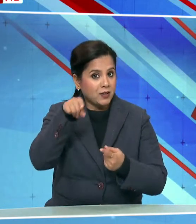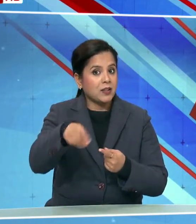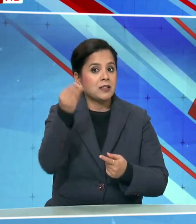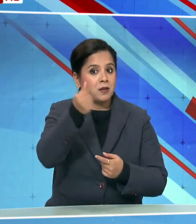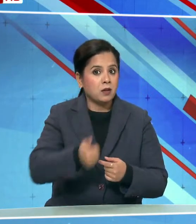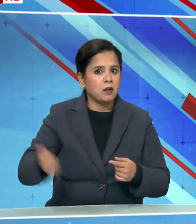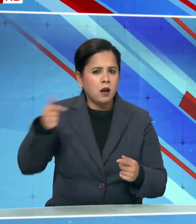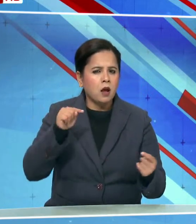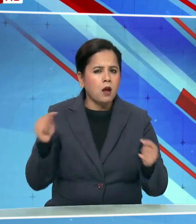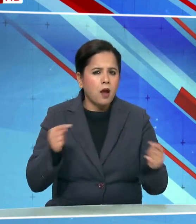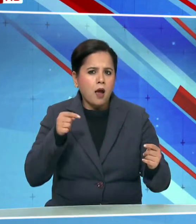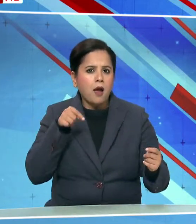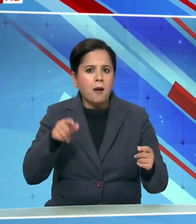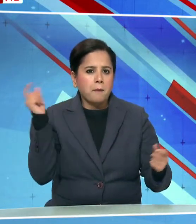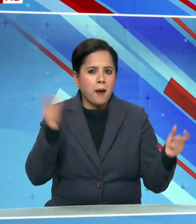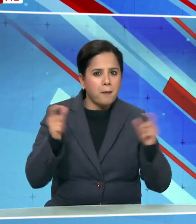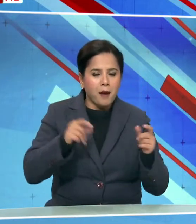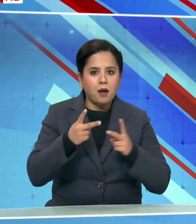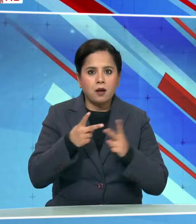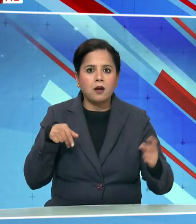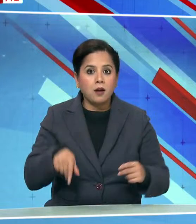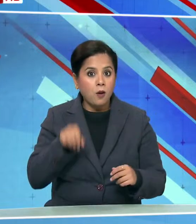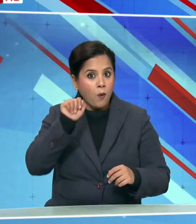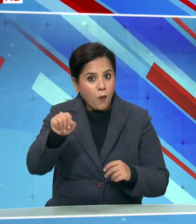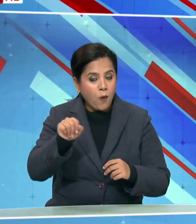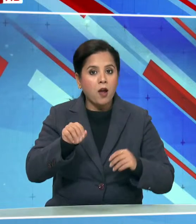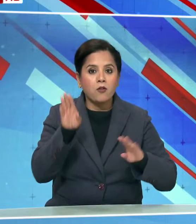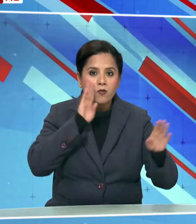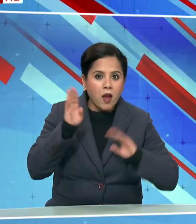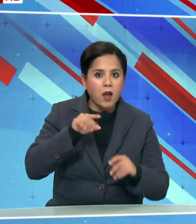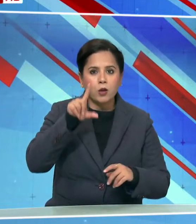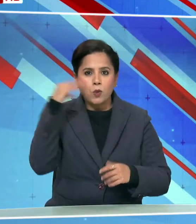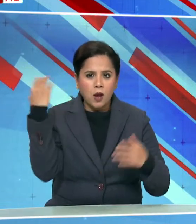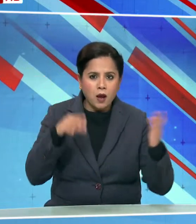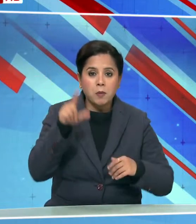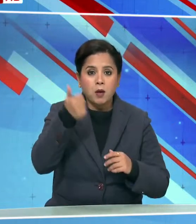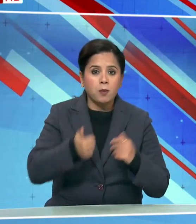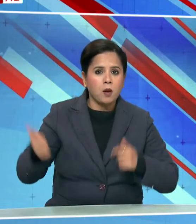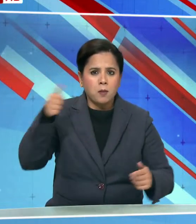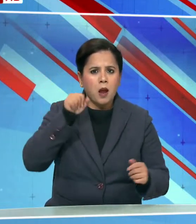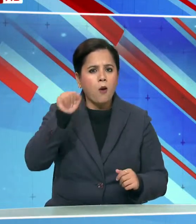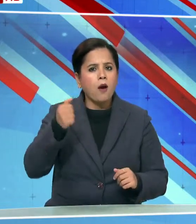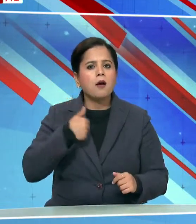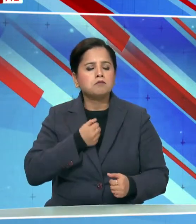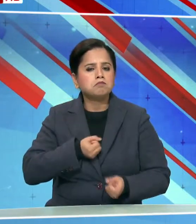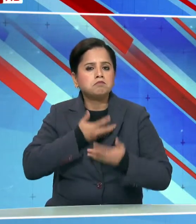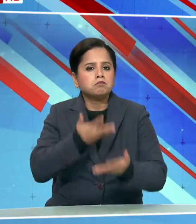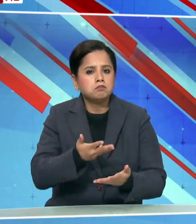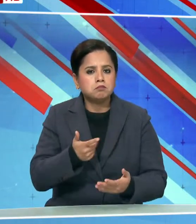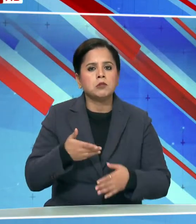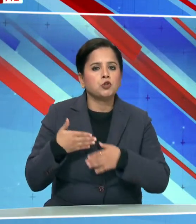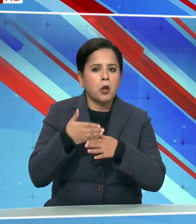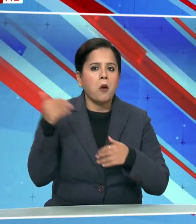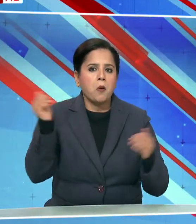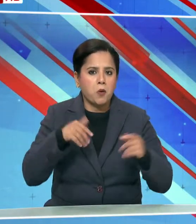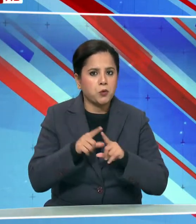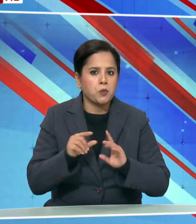विवादेट टिपणियों को लेकर भी सोशल मीडिया पर सेलिब्रिटीज ने अपने प्रतिक्रियाएं दी हैं